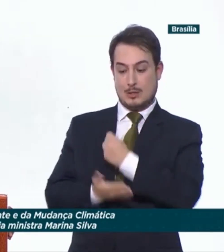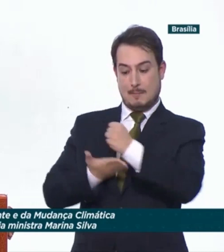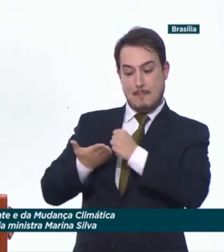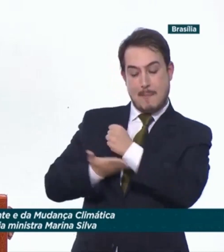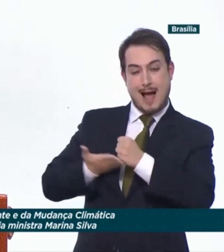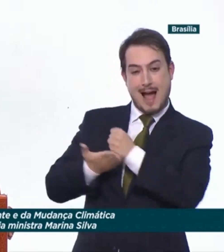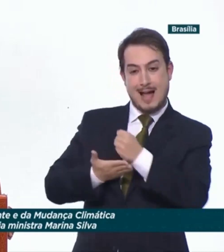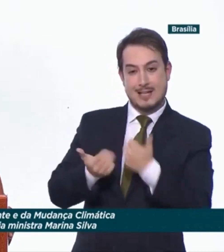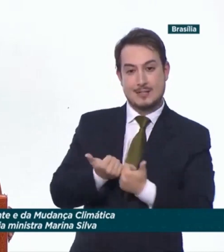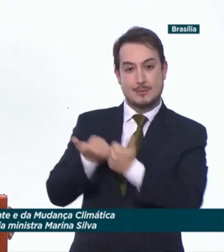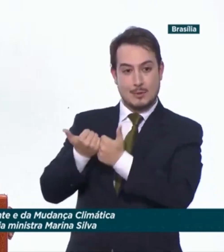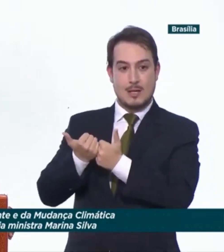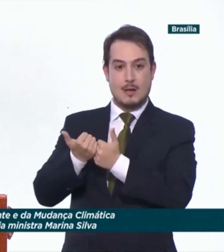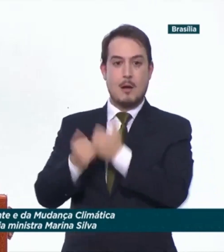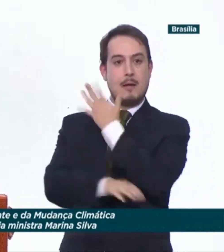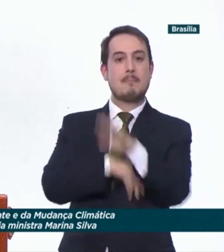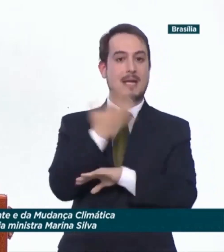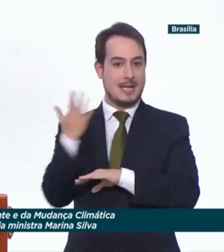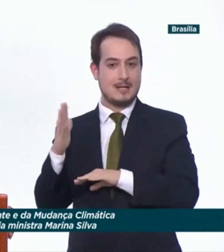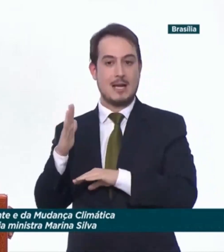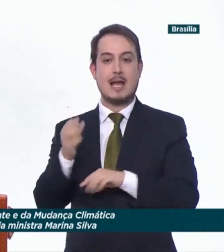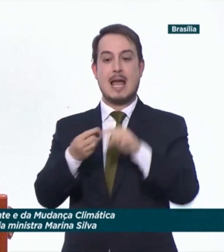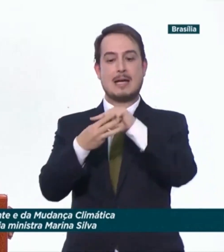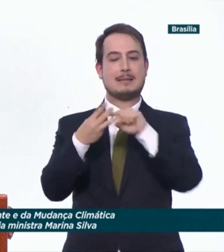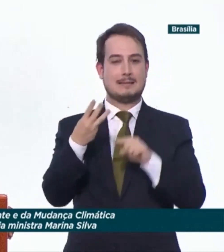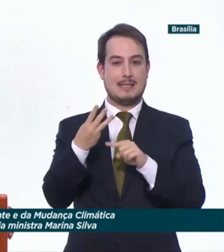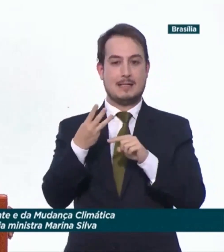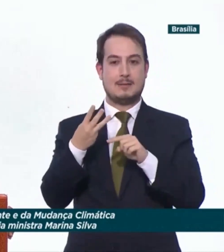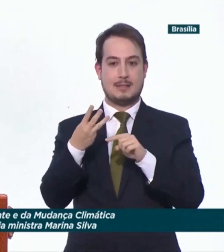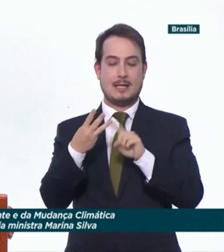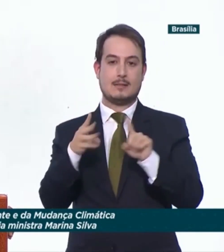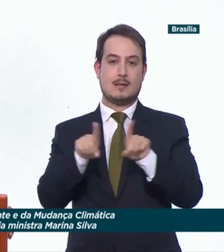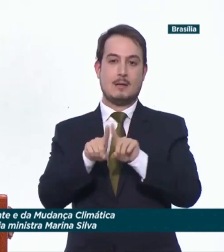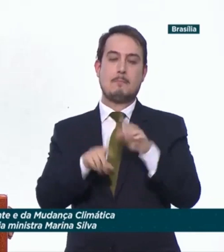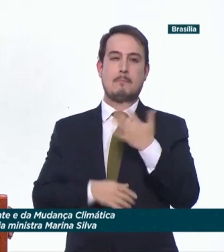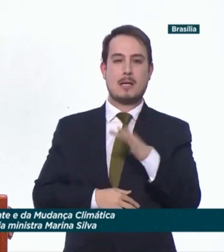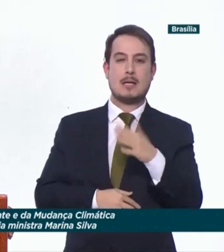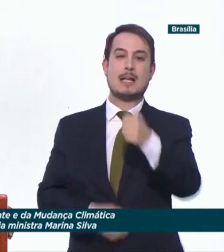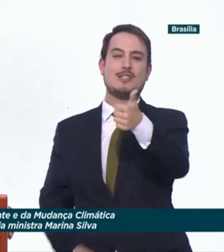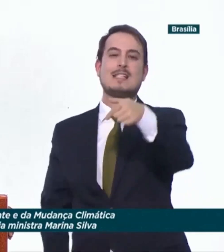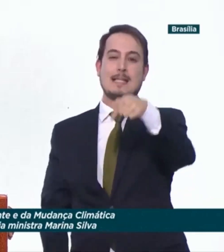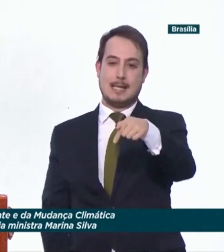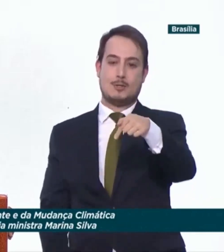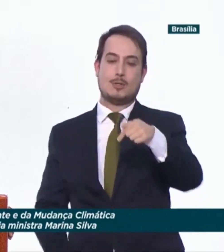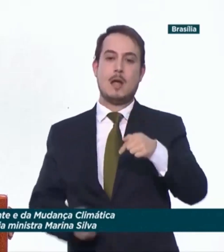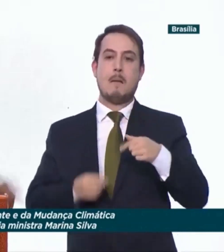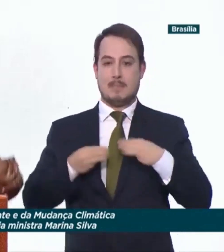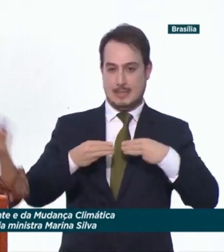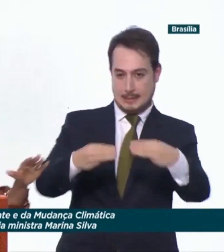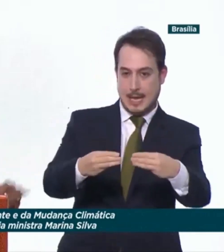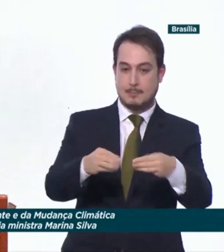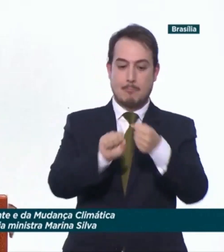para o guarda-chuva do Ministério órgãos como a Agência Nacional de Águas e o Serviço Florestal Brasileiro.